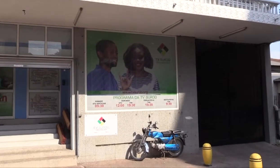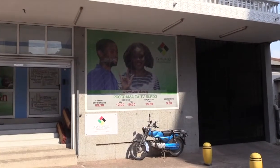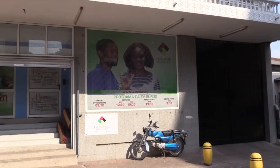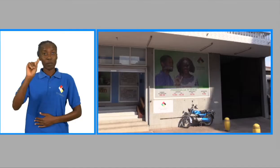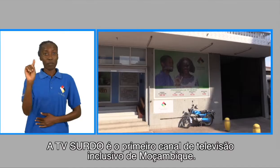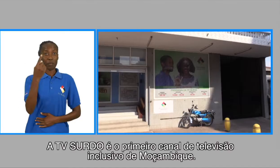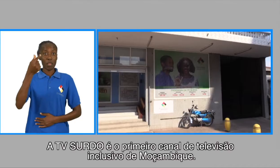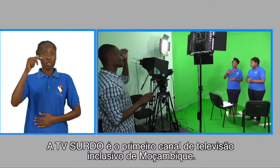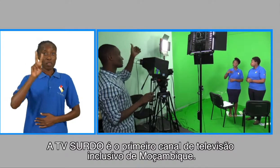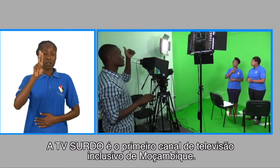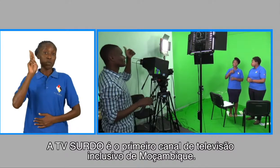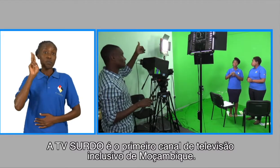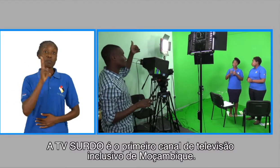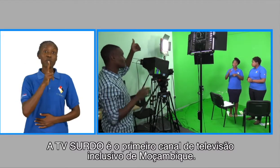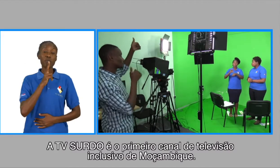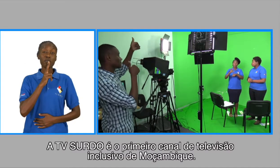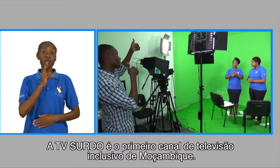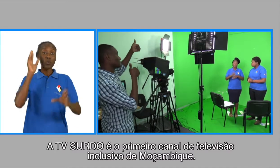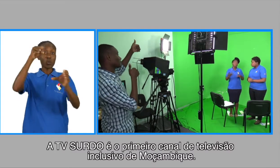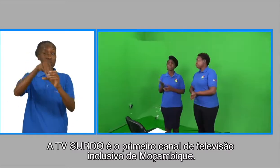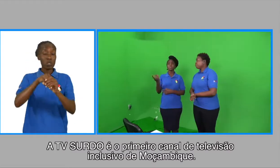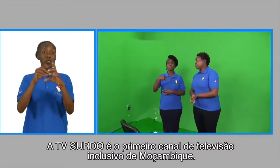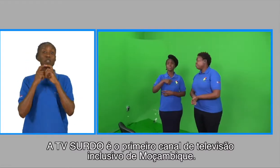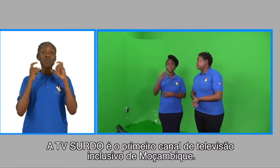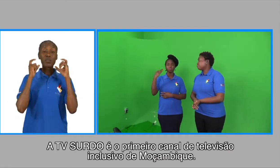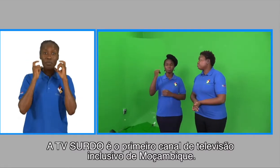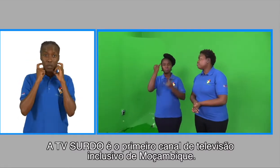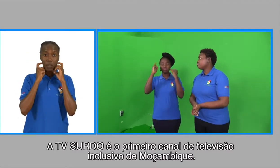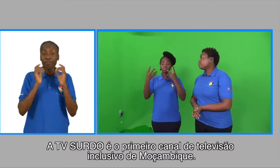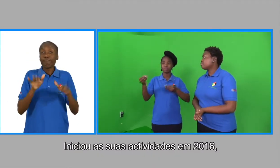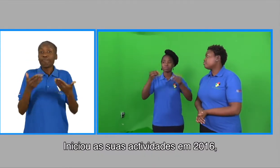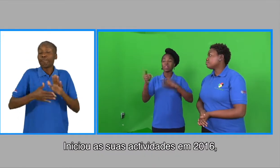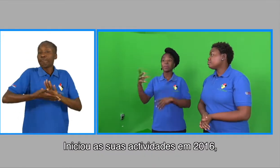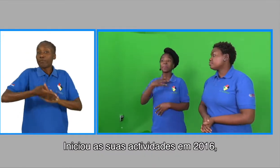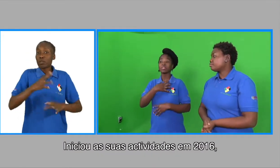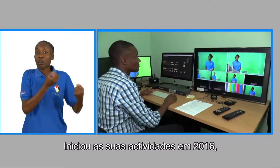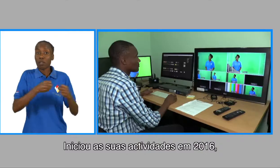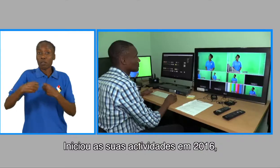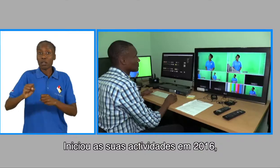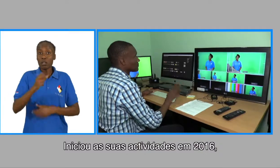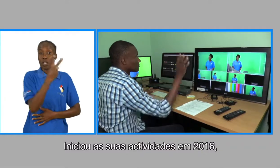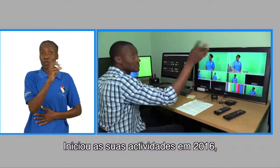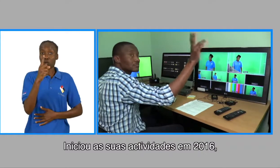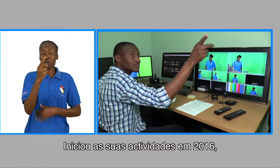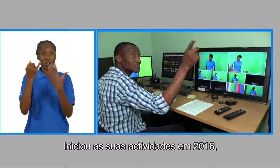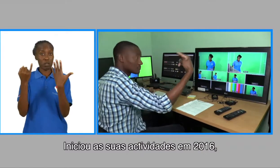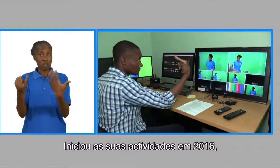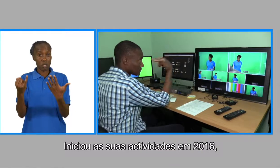A TV Surdo é o primeiro canal de televisão, inclusivo de Moçambique. Iniciou as suas atividades em 2016,